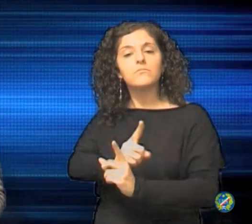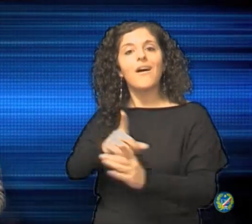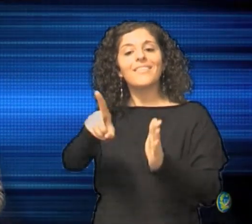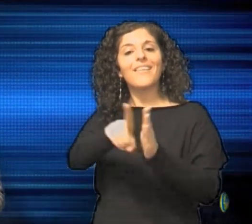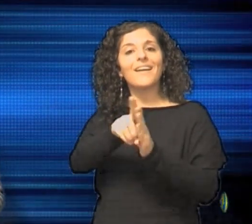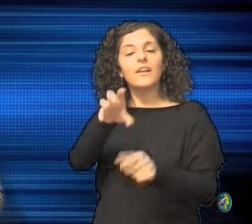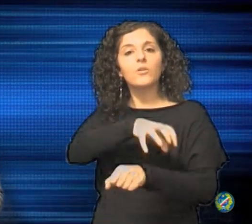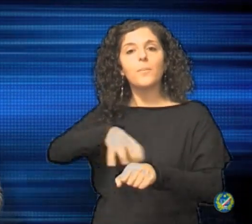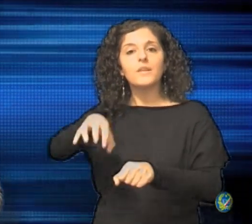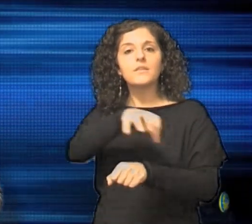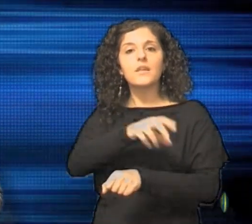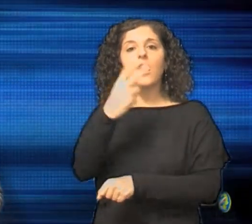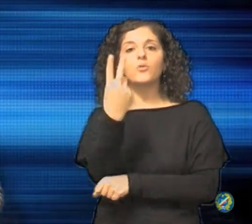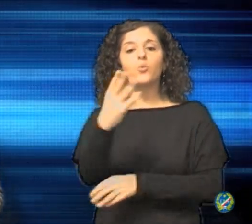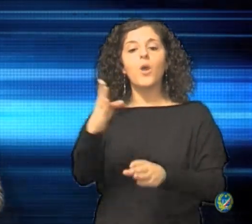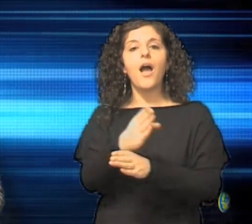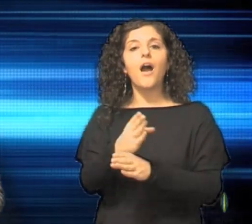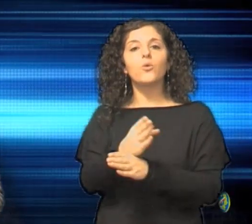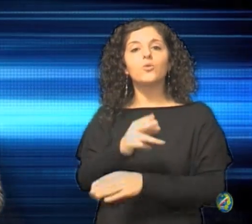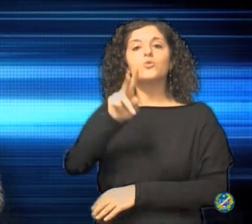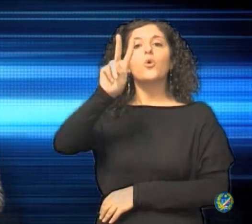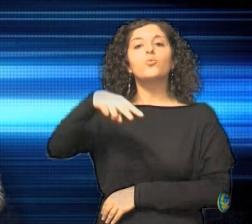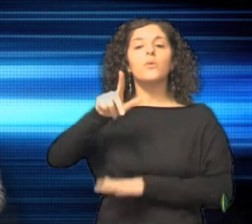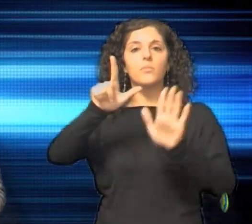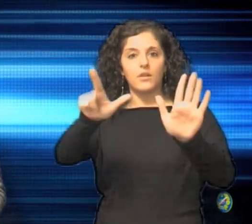ministeriale 2 agosto 2007.